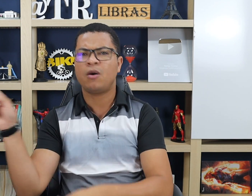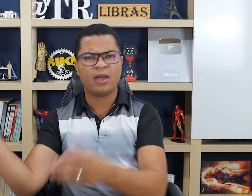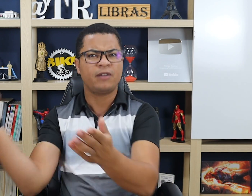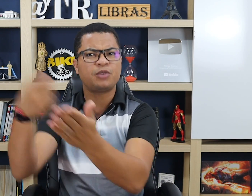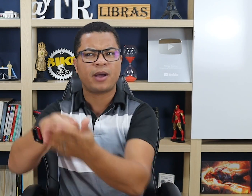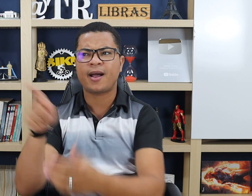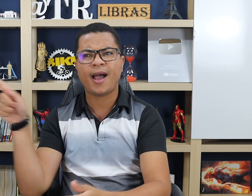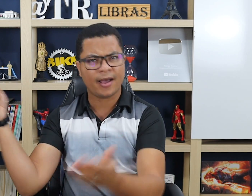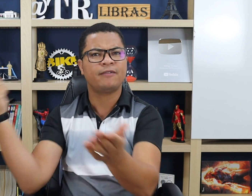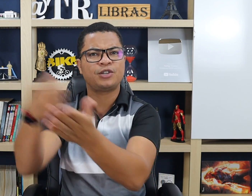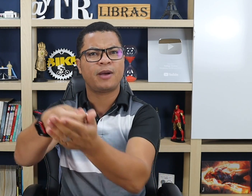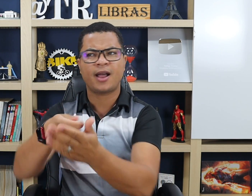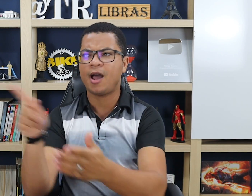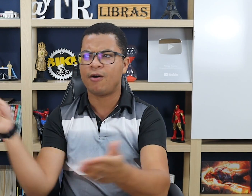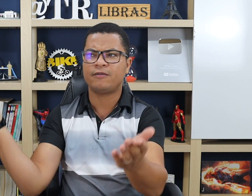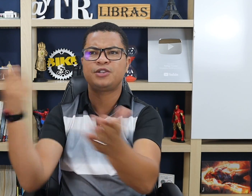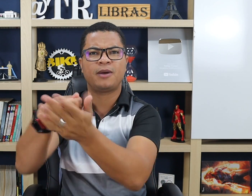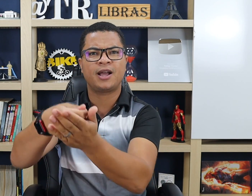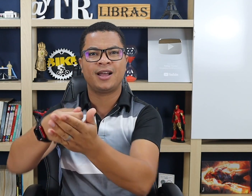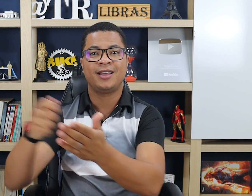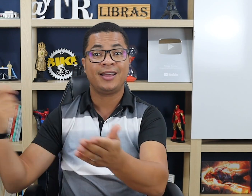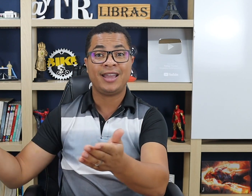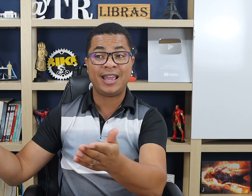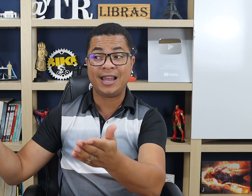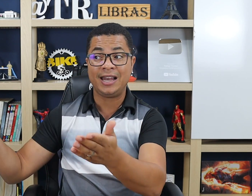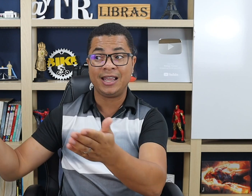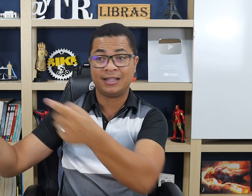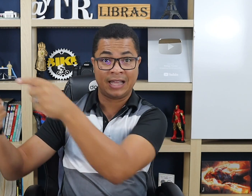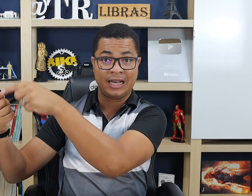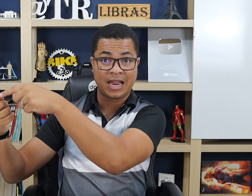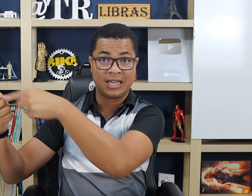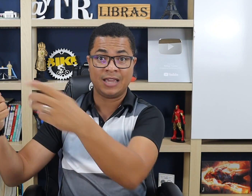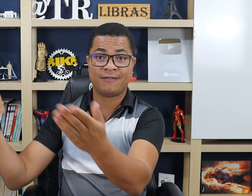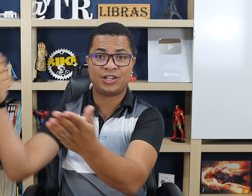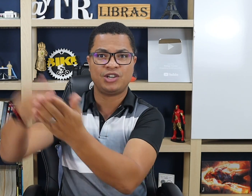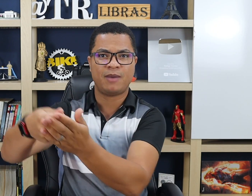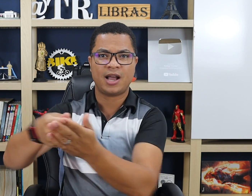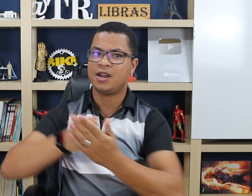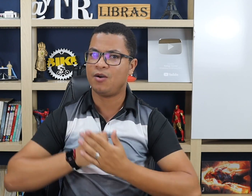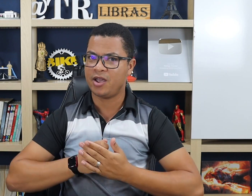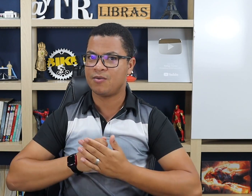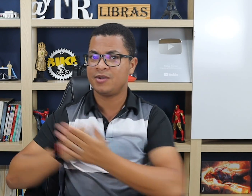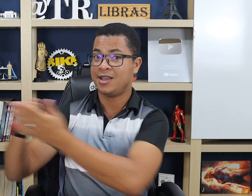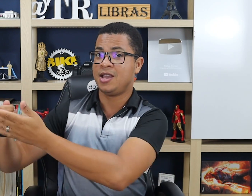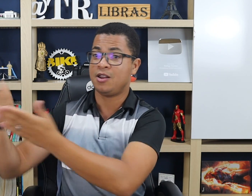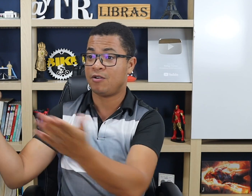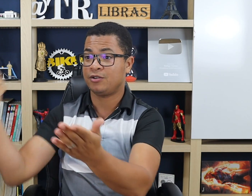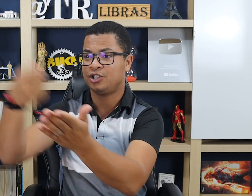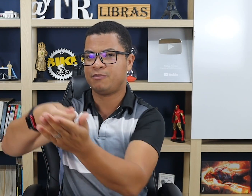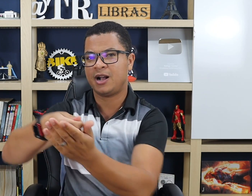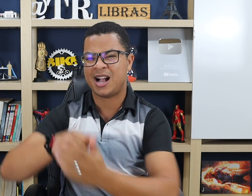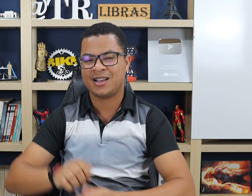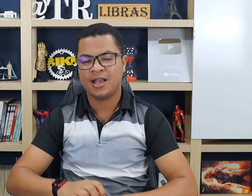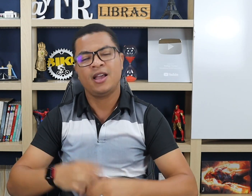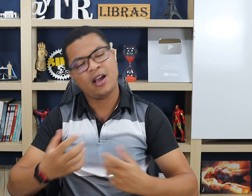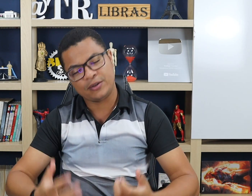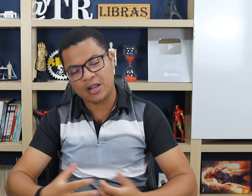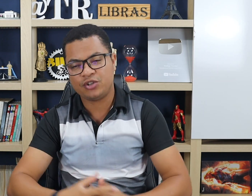não. Ele vai te pagar, vai te pagar, ó. Vai te pagar. Ele, ele está aqui, vai te pagar. Não eu. Ele, ó, te pagar. É um sinal